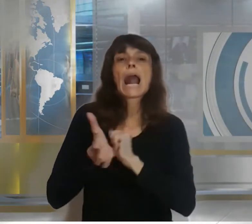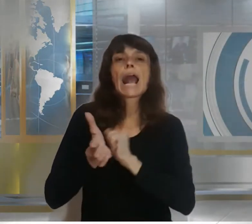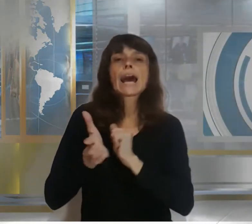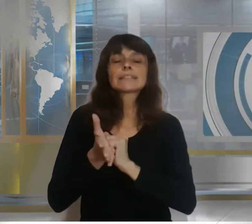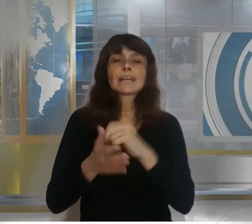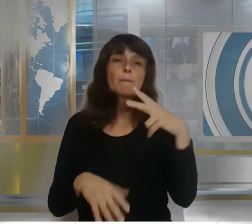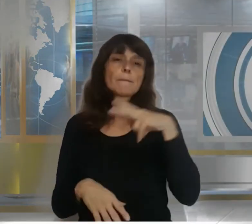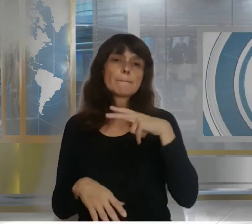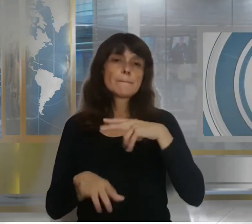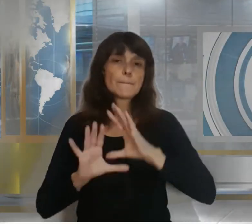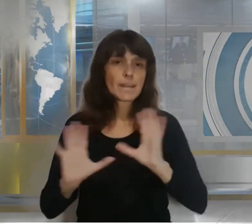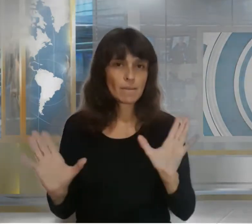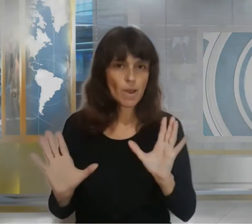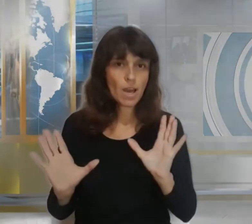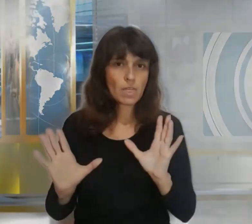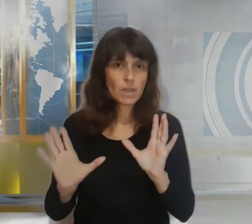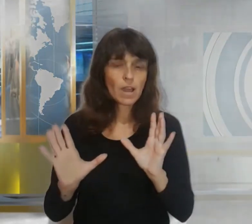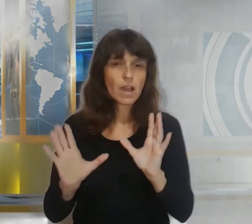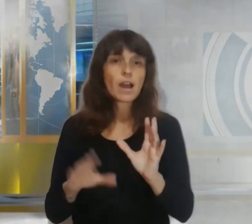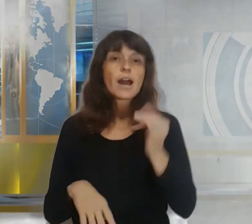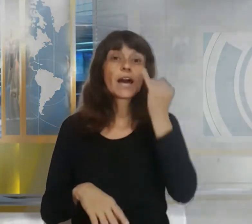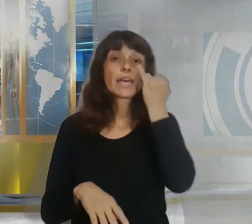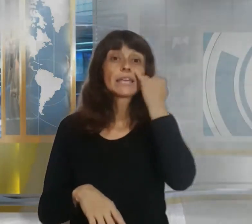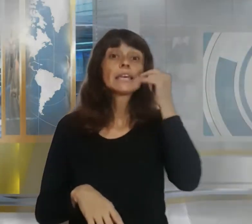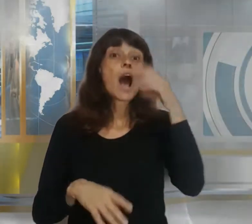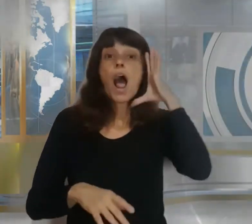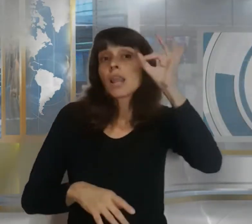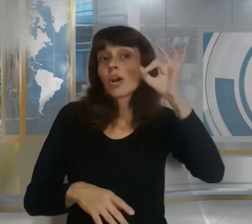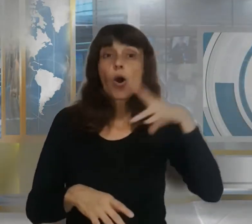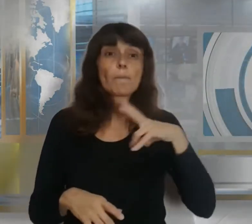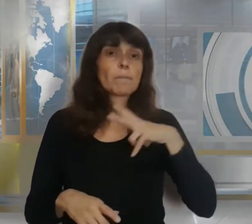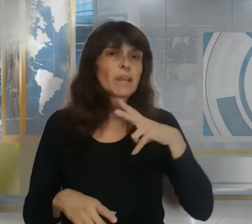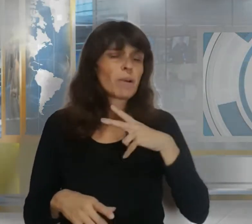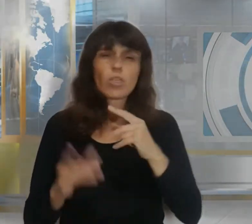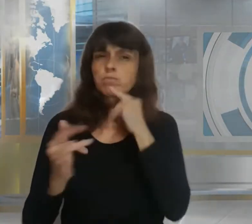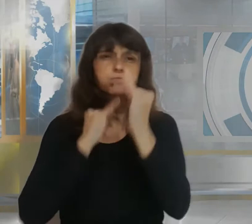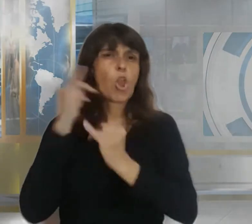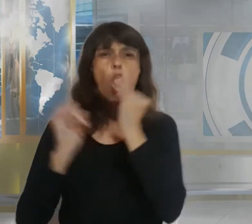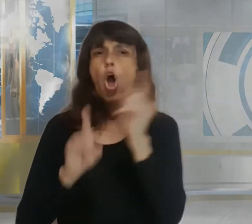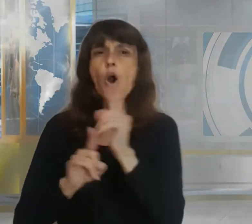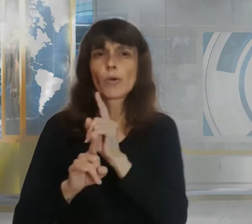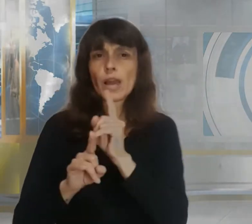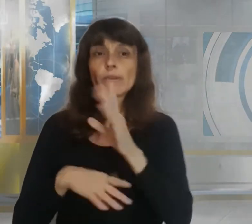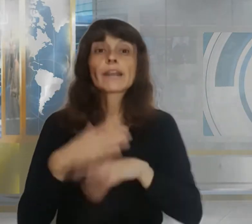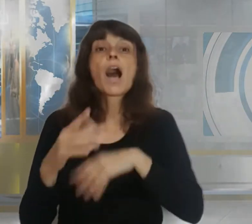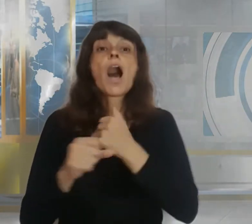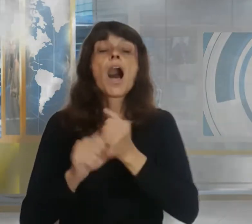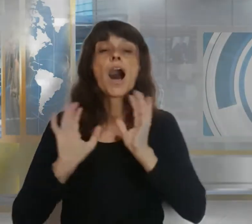es algo privado no voy a hablar del tema hasta que hable con él concluyó